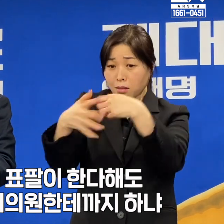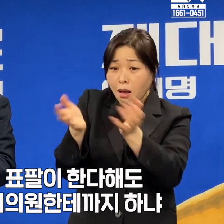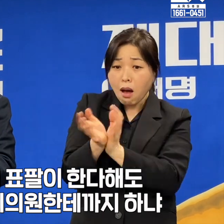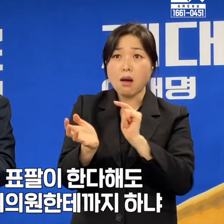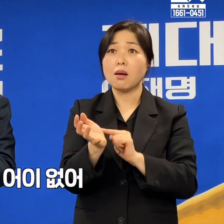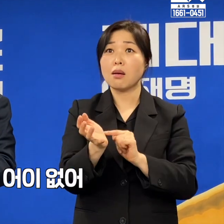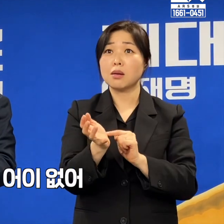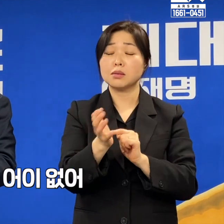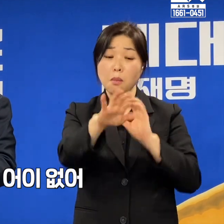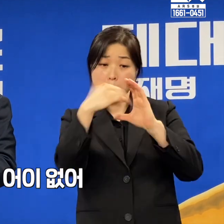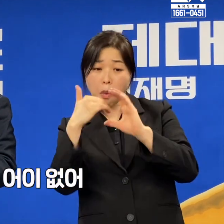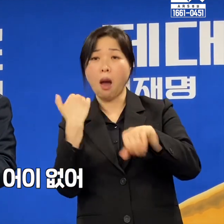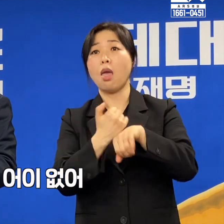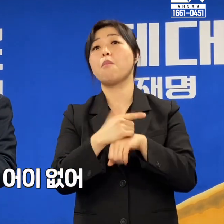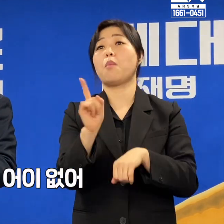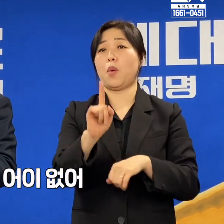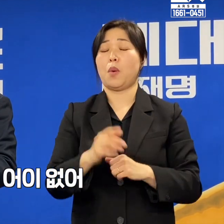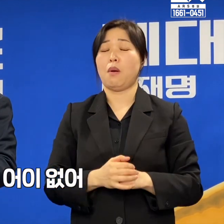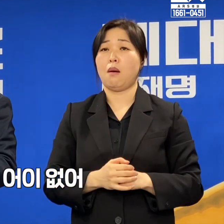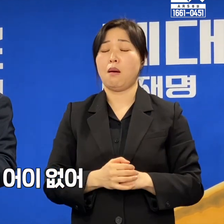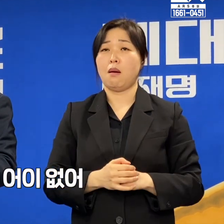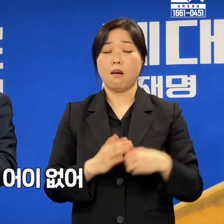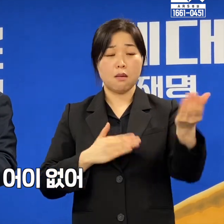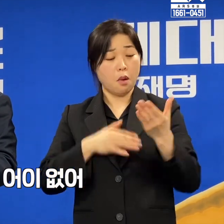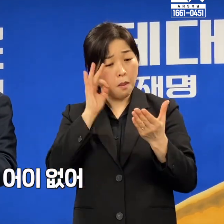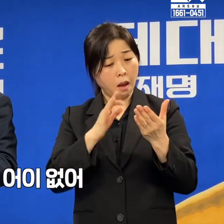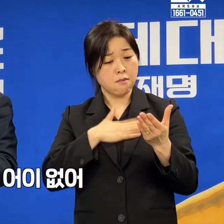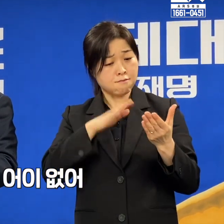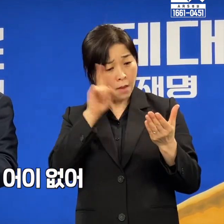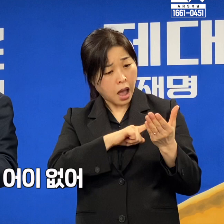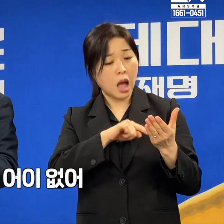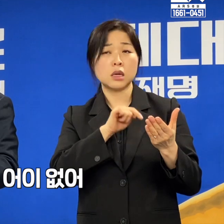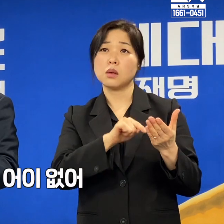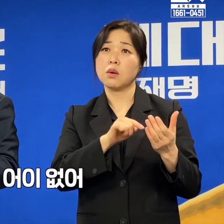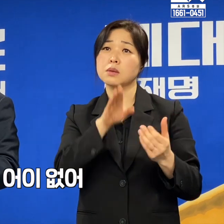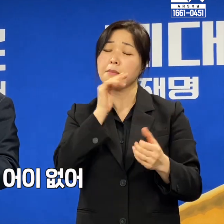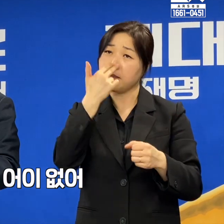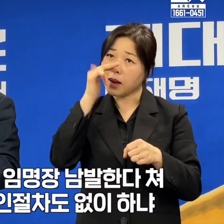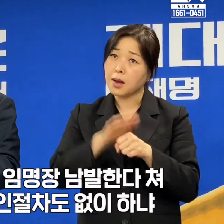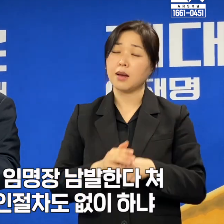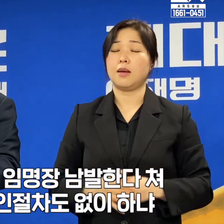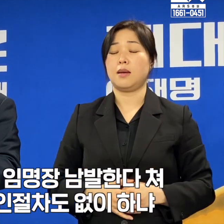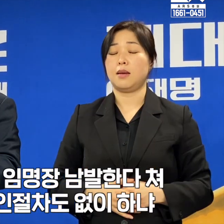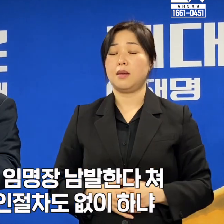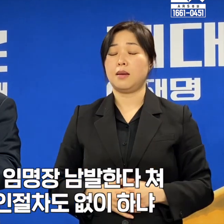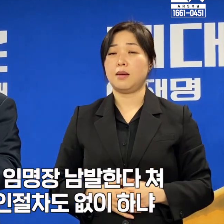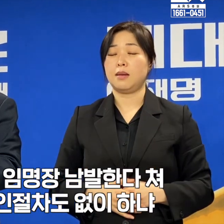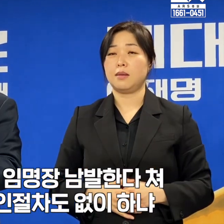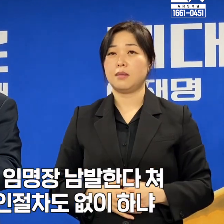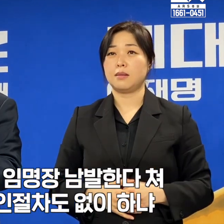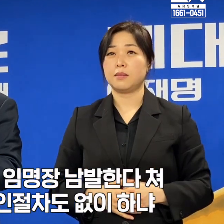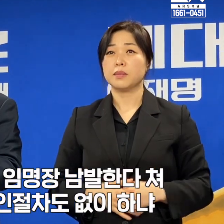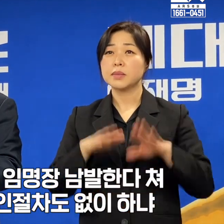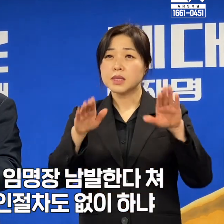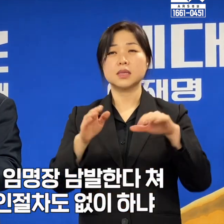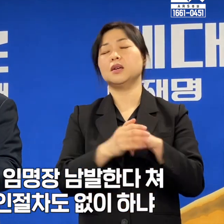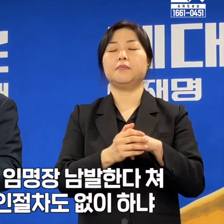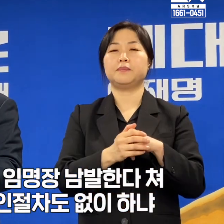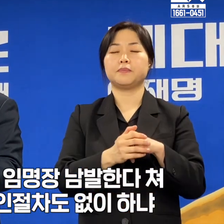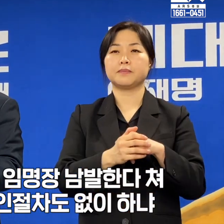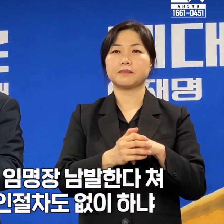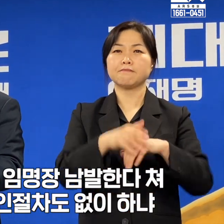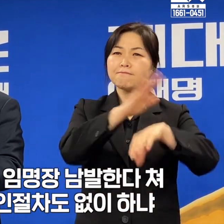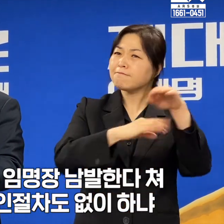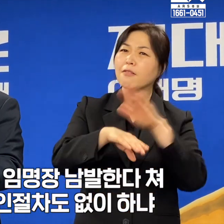할 수가 있습니까? 저는 너무나 불쾌하고 사실은 어이가 없었죠. 사실은 지금은 여야 할 것 없이